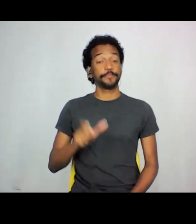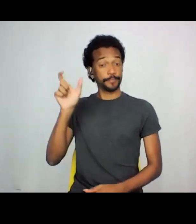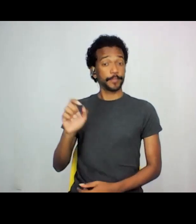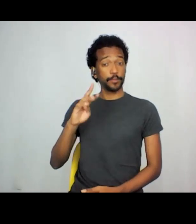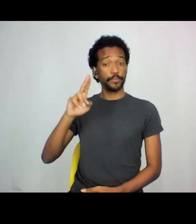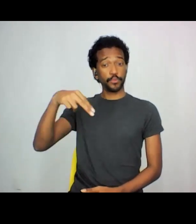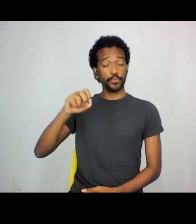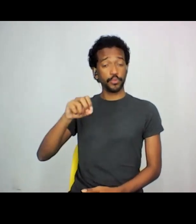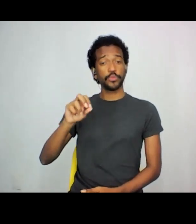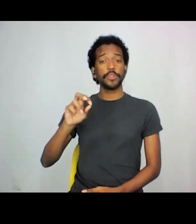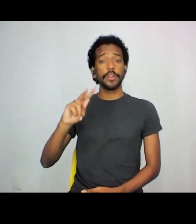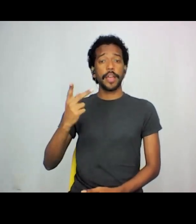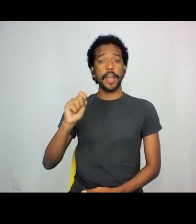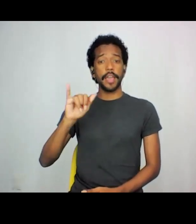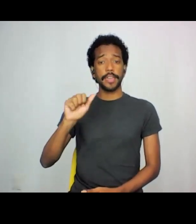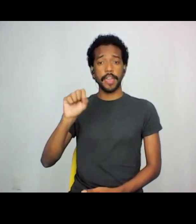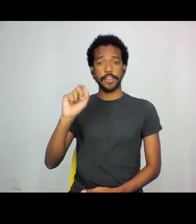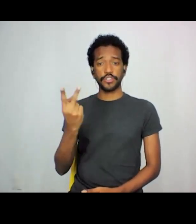Hayashi, é assim que se fala?